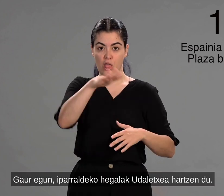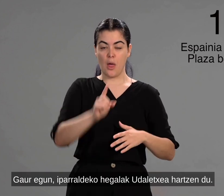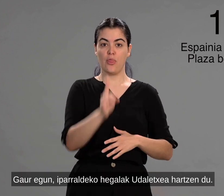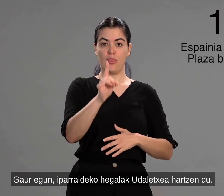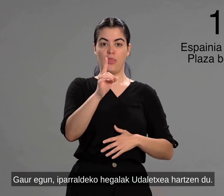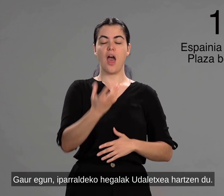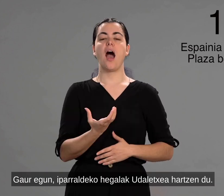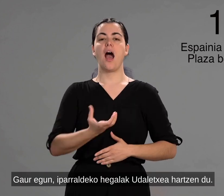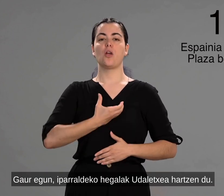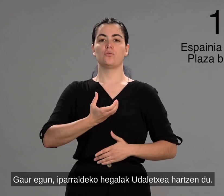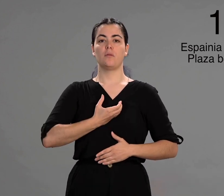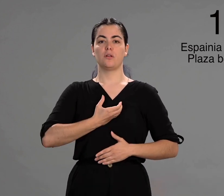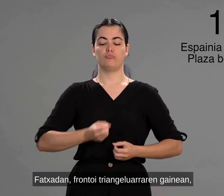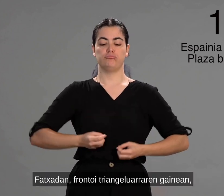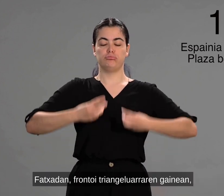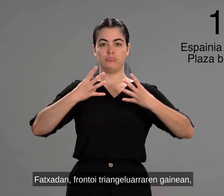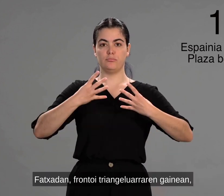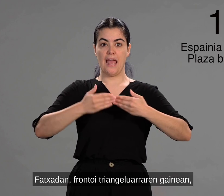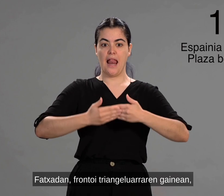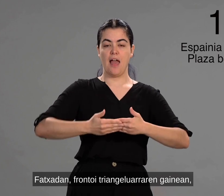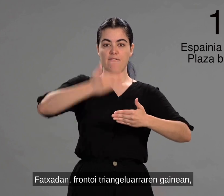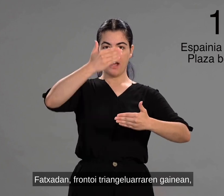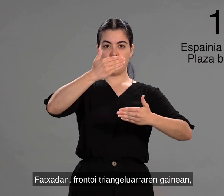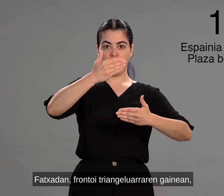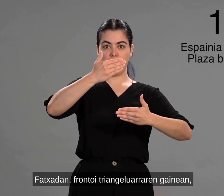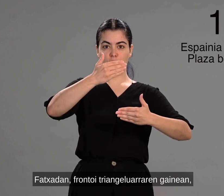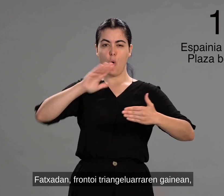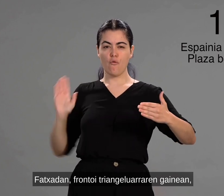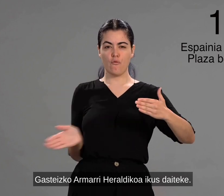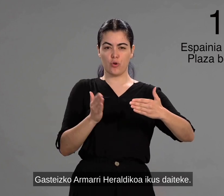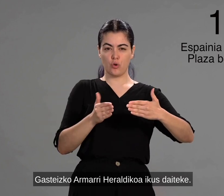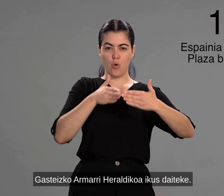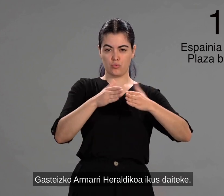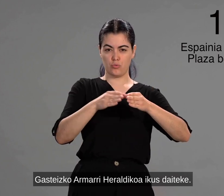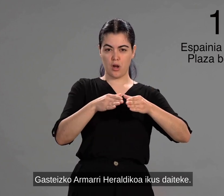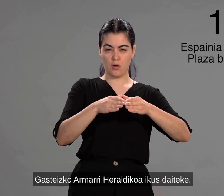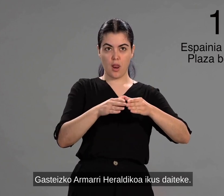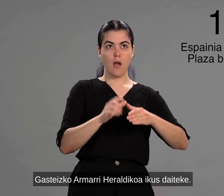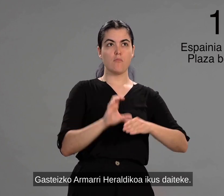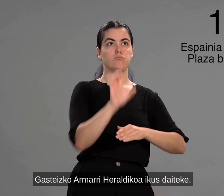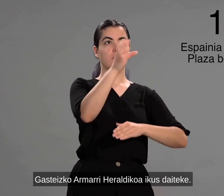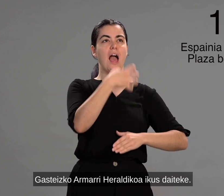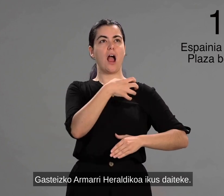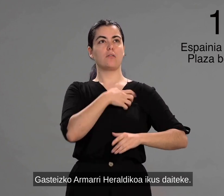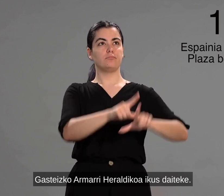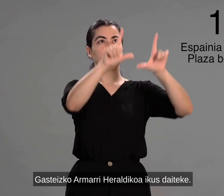kudaletzea hartzen du. Fatsadan, frontoi triangelu arraren gainean, gazteizko armarri heraldikoa ekusdaiteke.